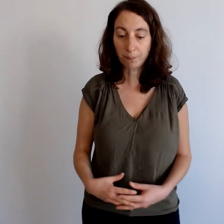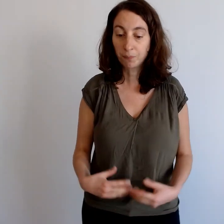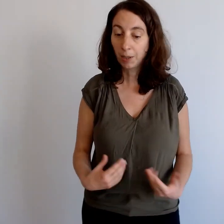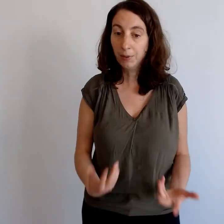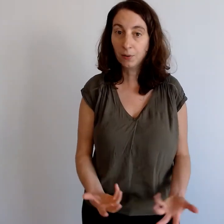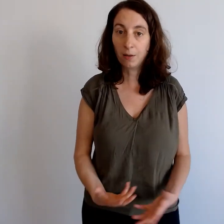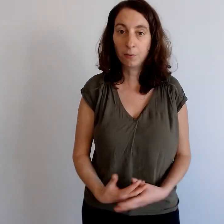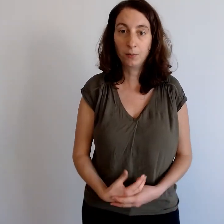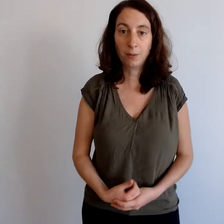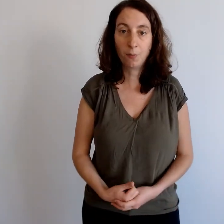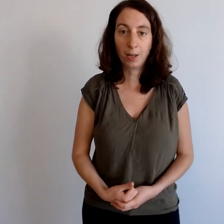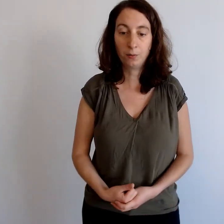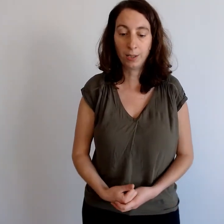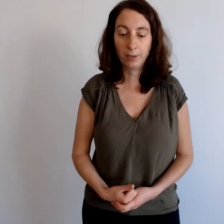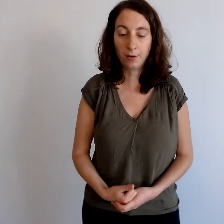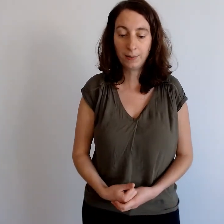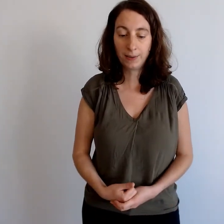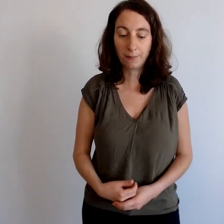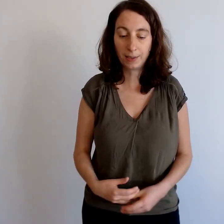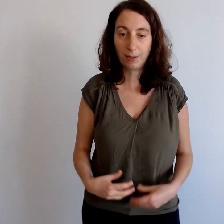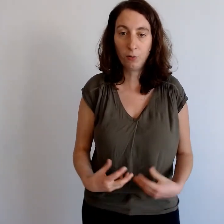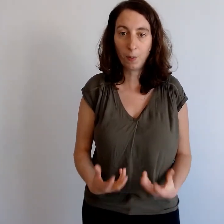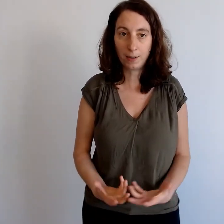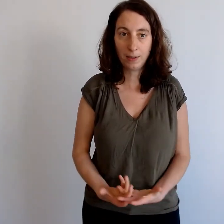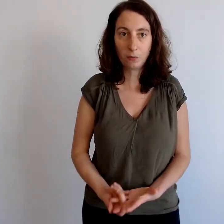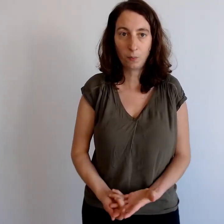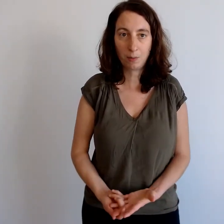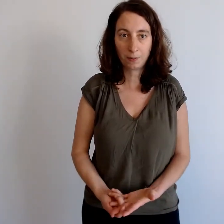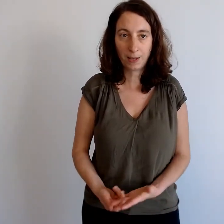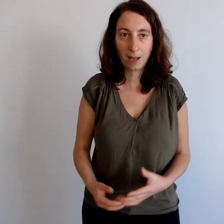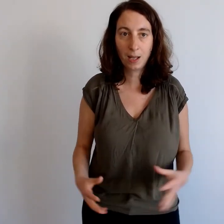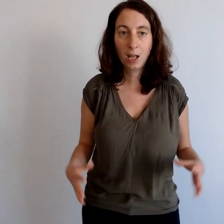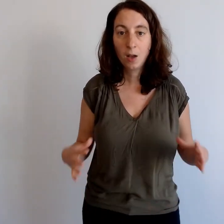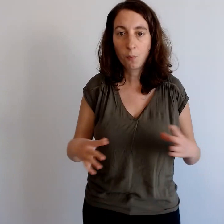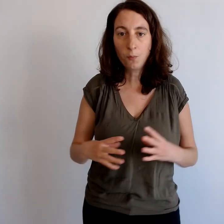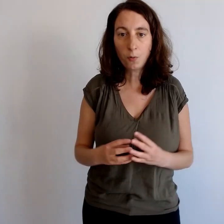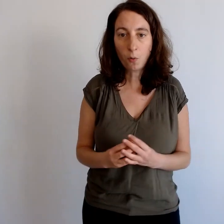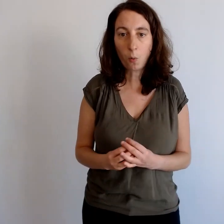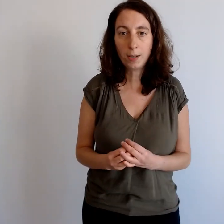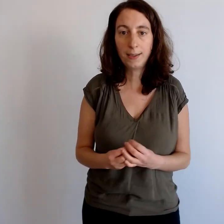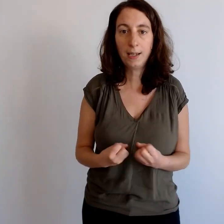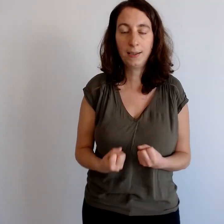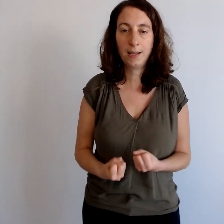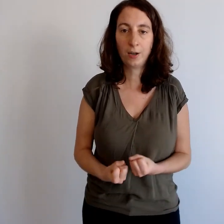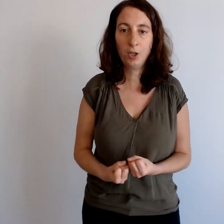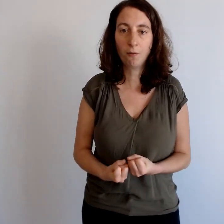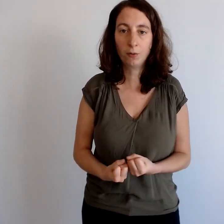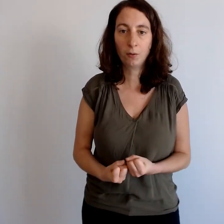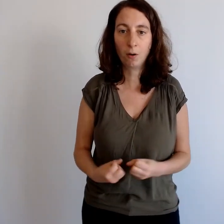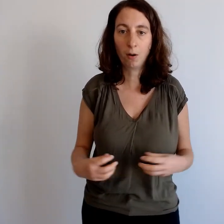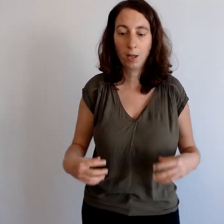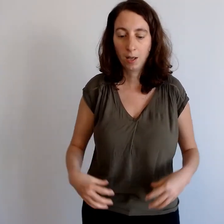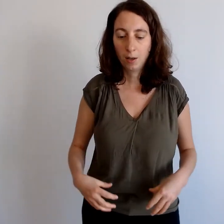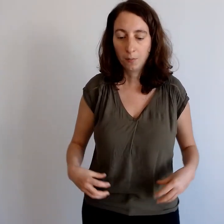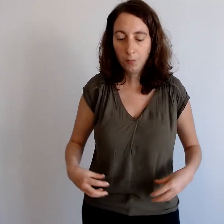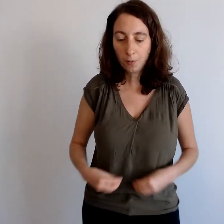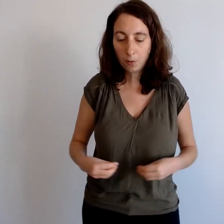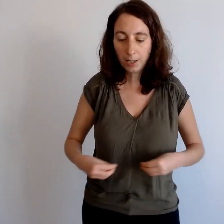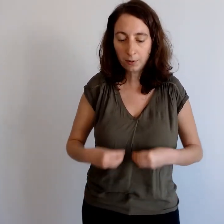mise en avant notamment par Donna Hayden, ça va être deux pratiques complémentaires pour mieux croiser les énergies dans votre corps, mieux relier tout